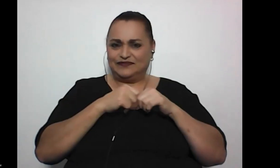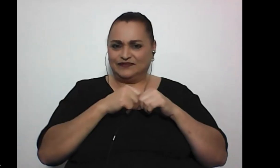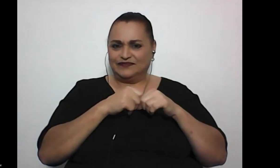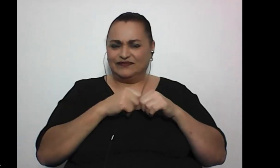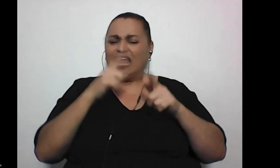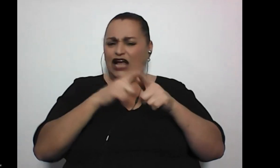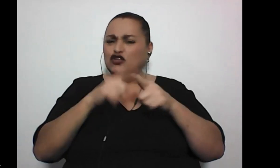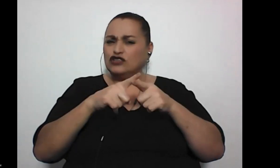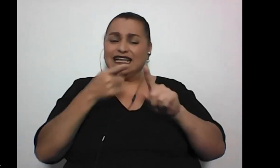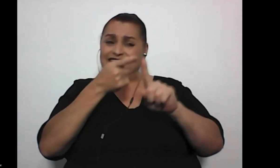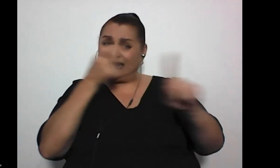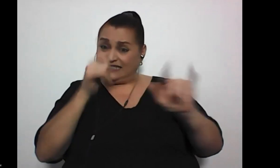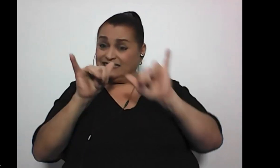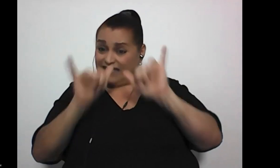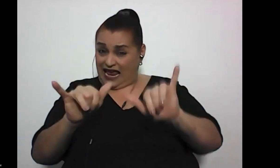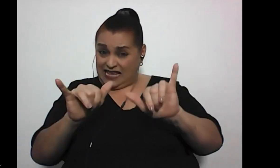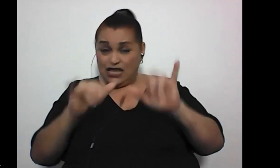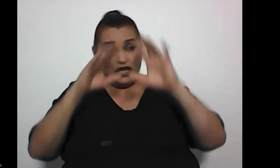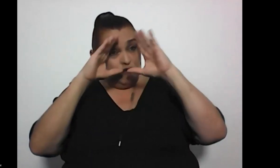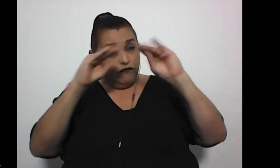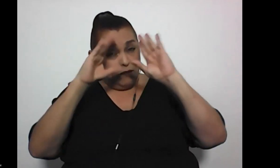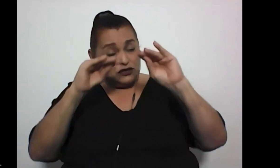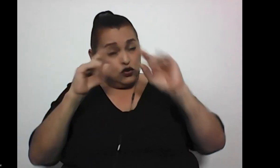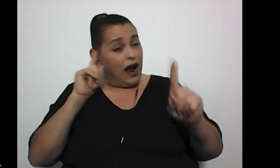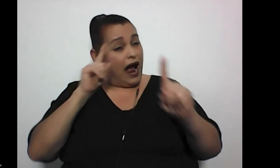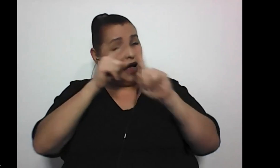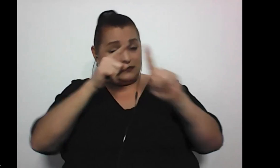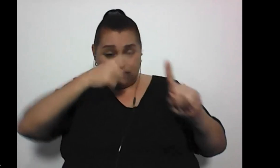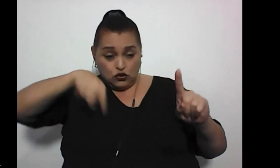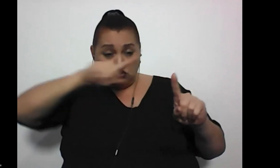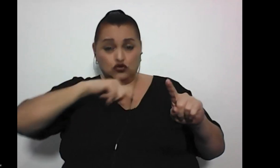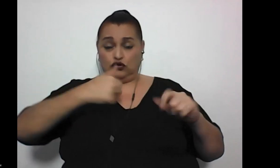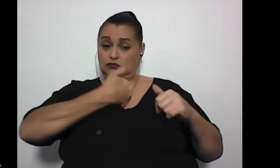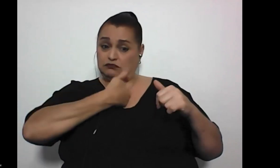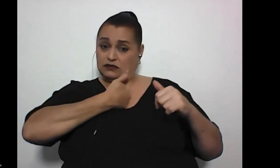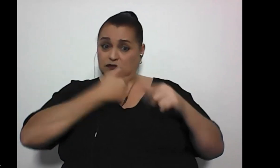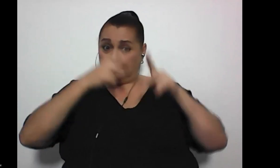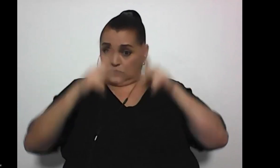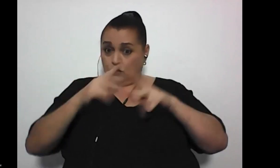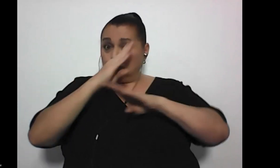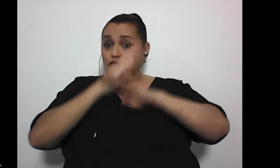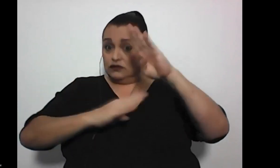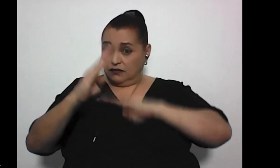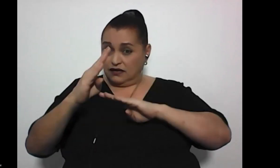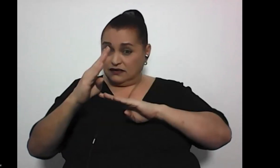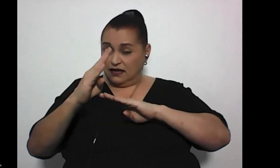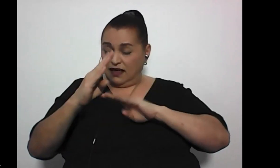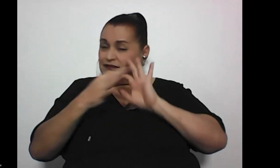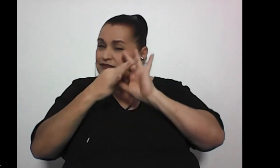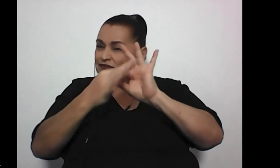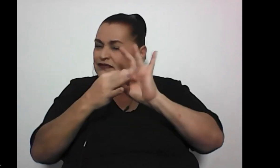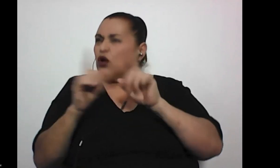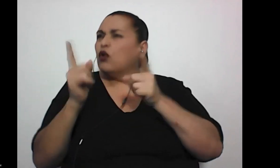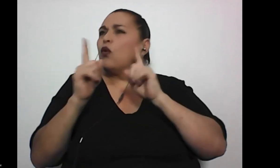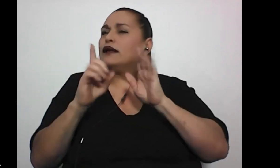Entonces, desde ahí, ¿verdad? Desde esa información hasta nosotras mismas, las personas con discapacidad acerca de cuáles son